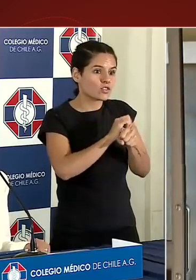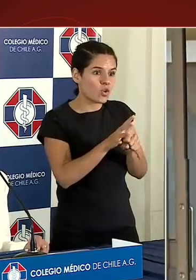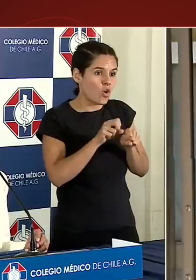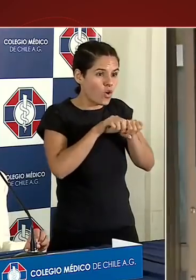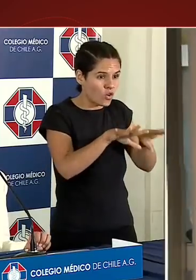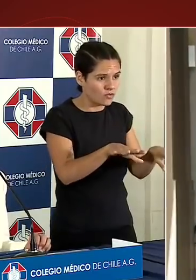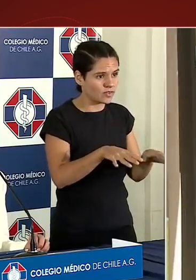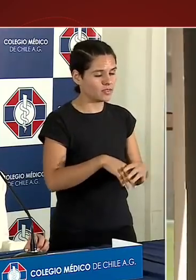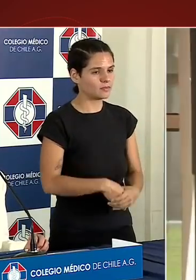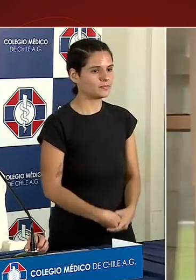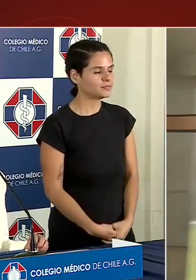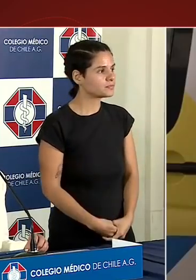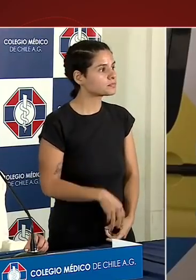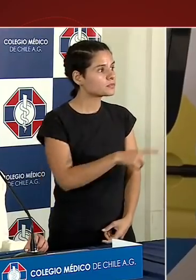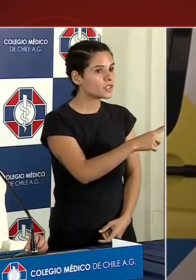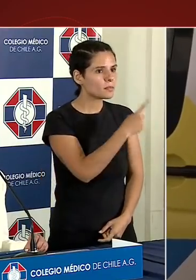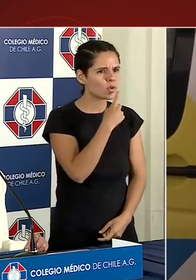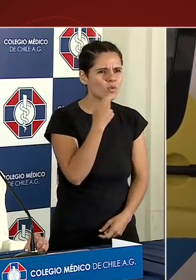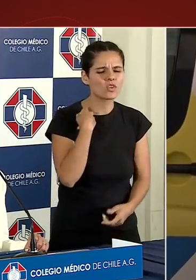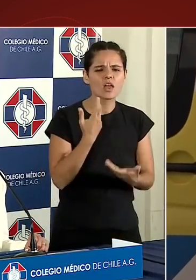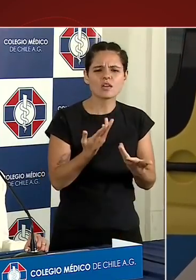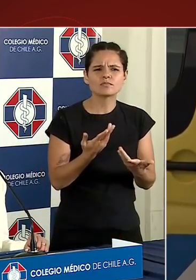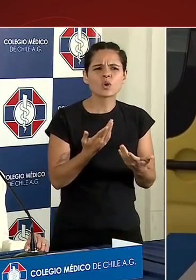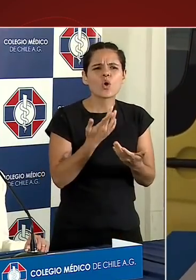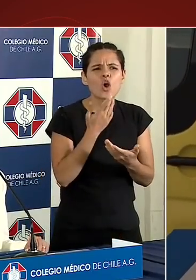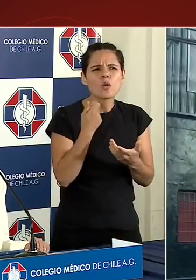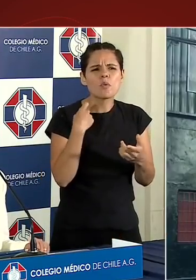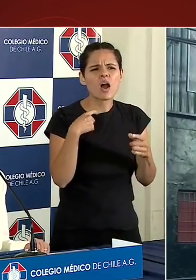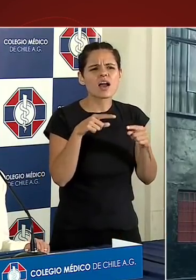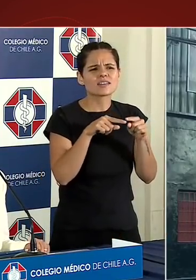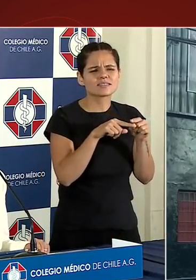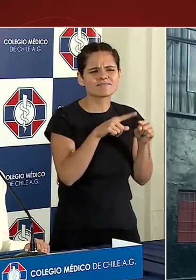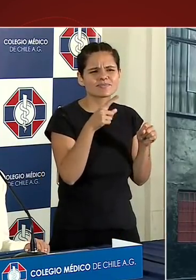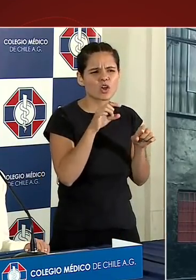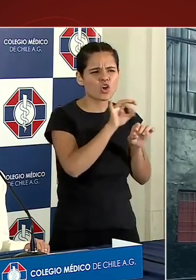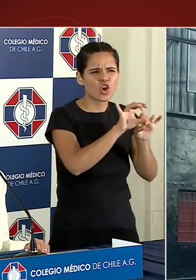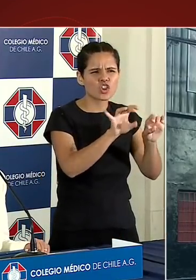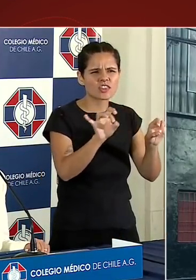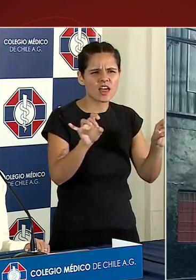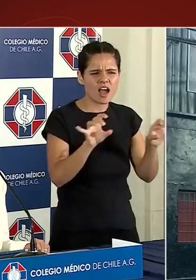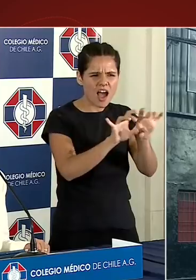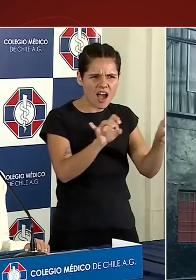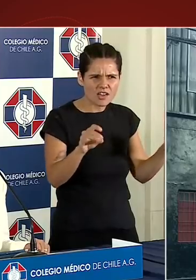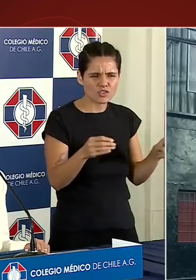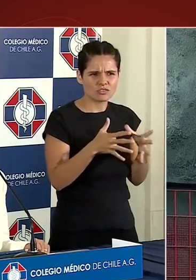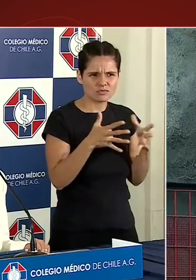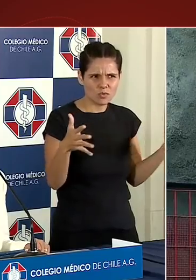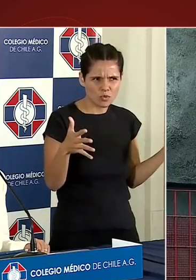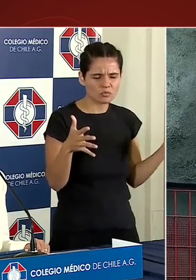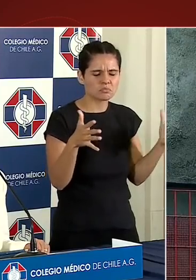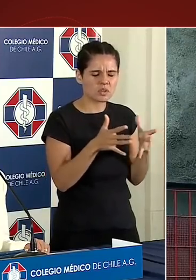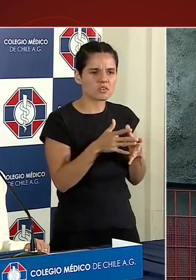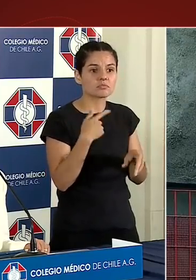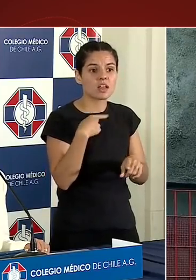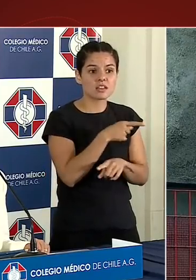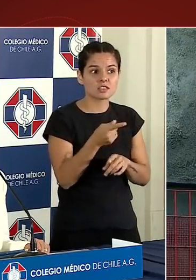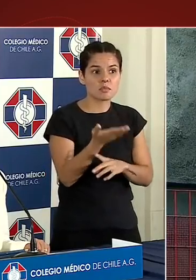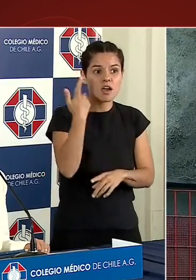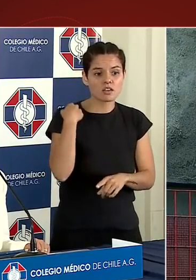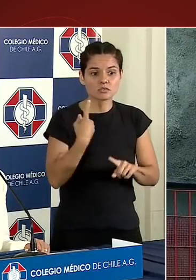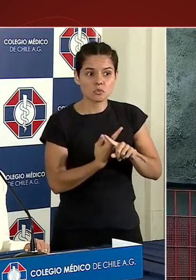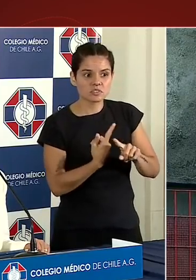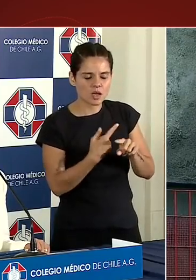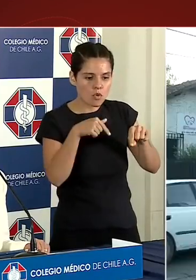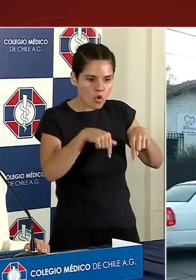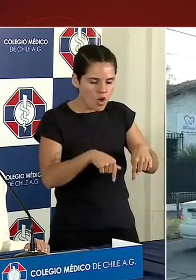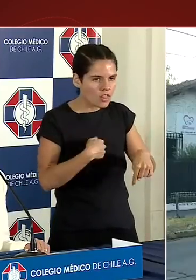Presidenta, ¿cómo está actualmente la curva de contagio? Presidenta, ¿cómo lo han hecho? Presidenta, hablamos un segundo de la semana y porque el es un